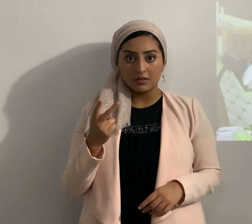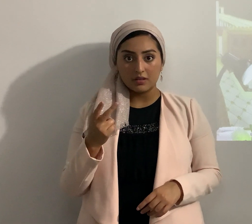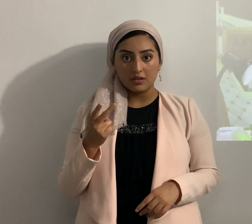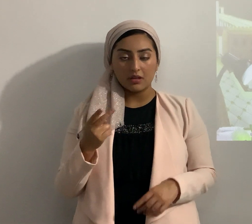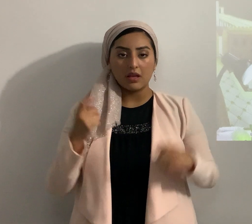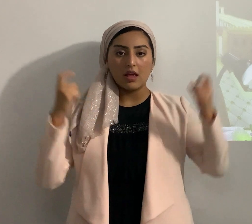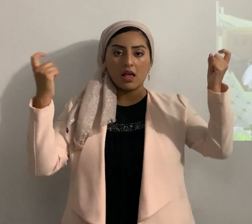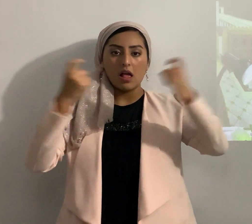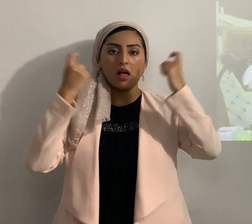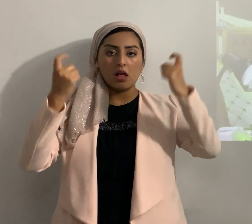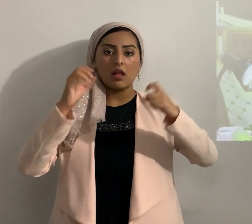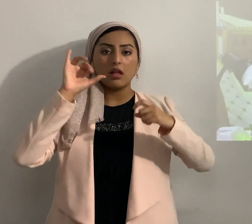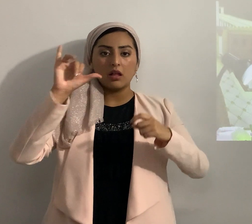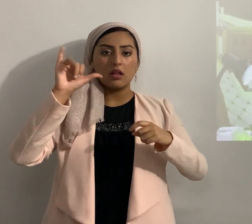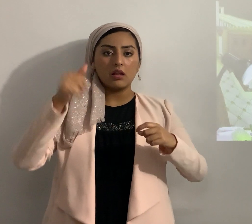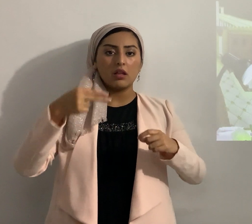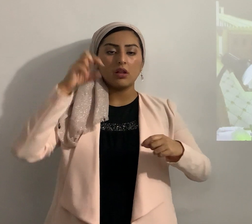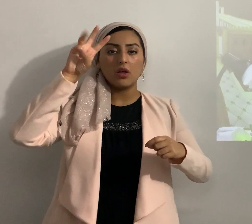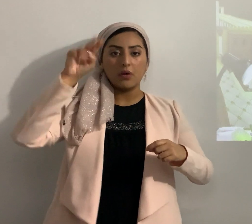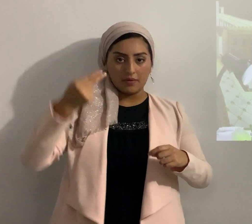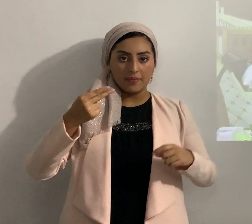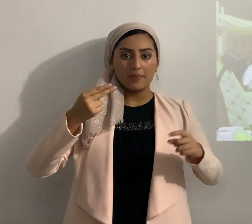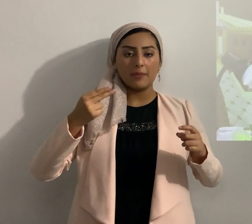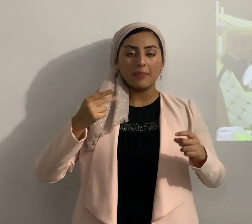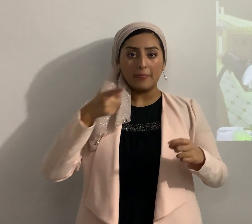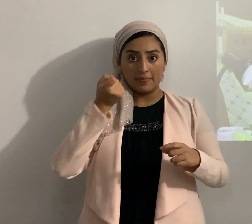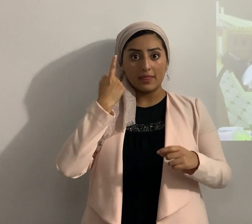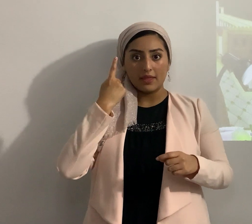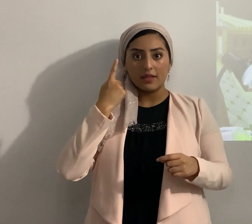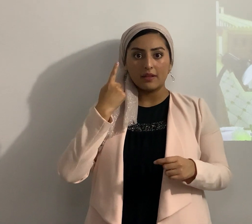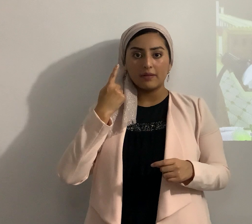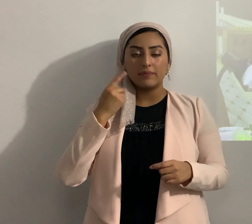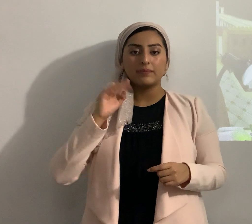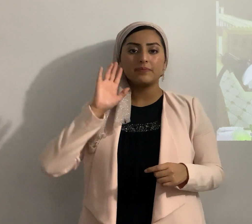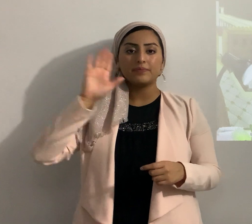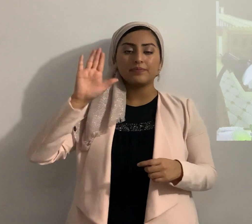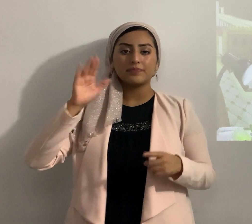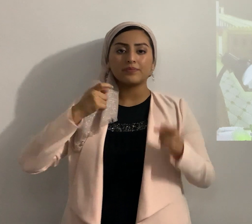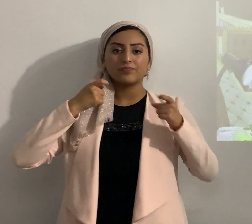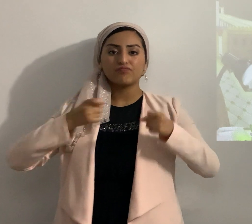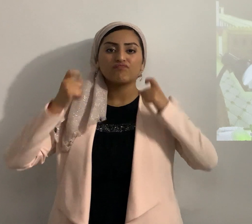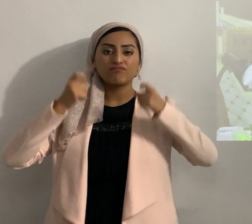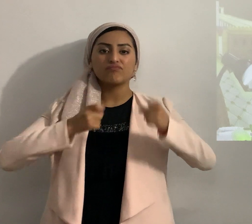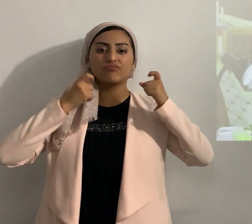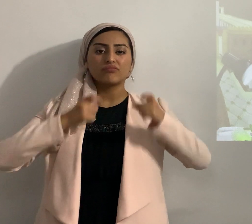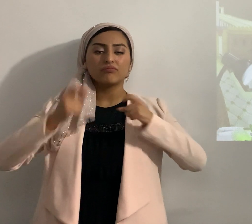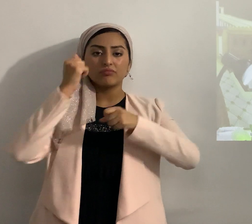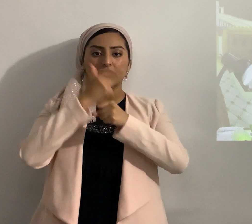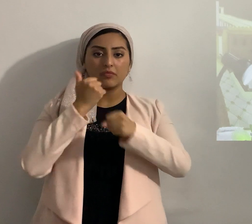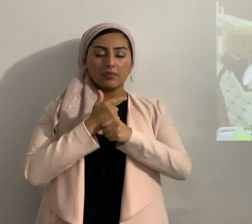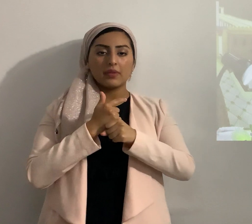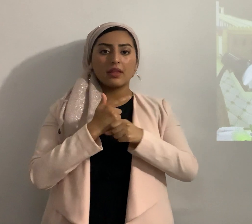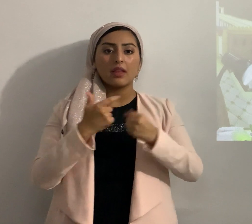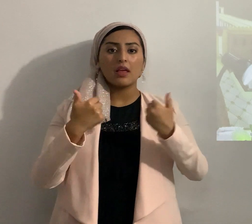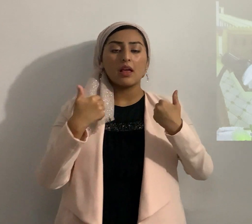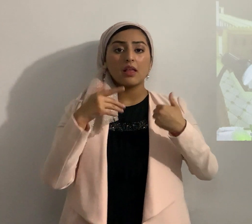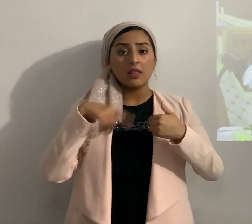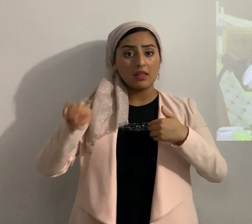aleluya aleluya si se entendió él es el soberano hermanos habían pecado los